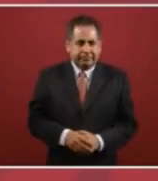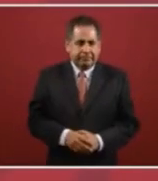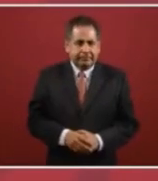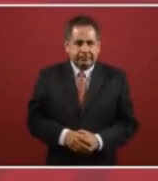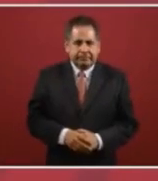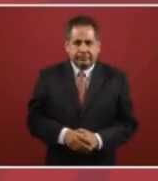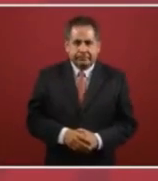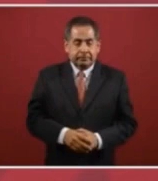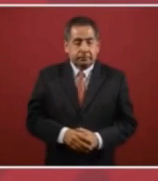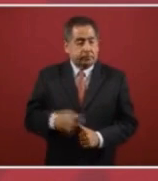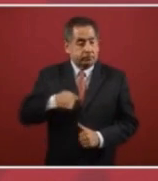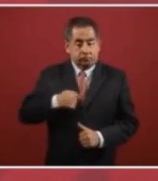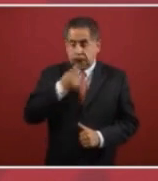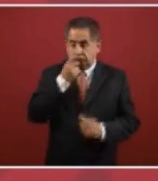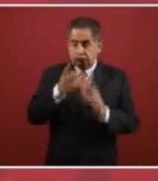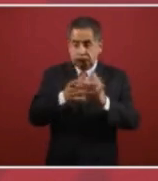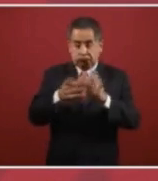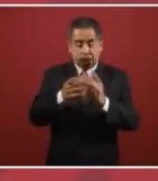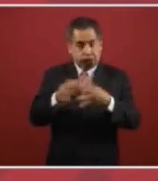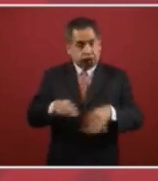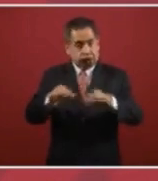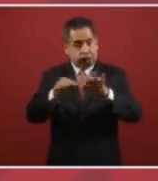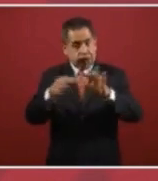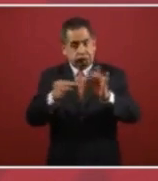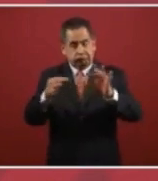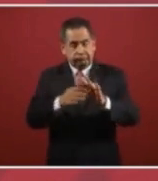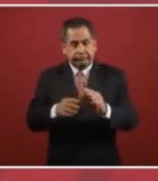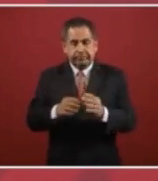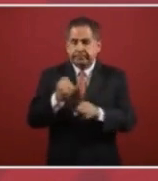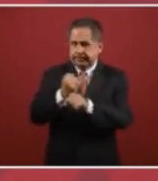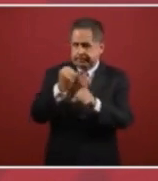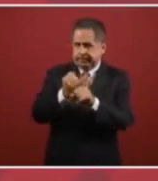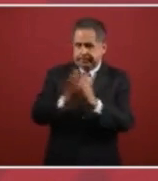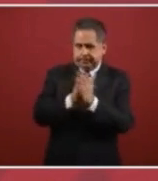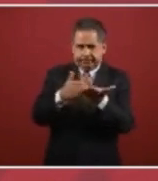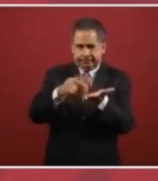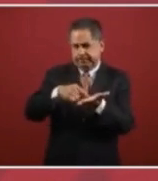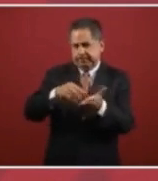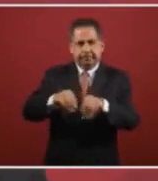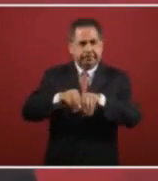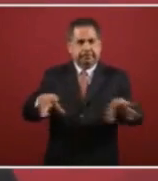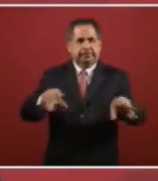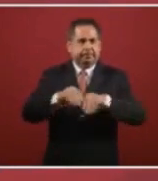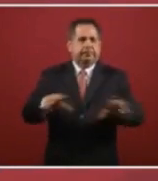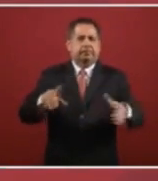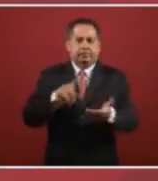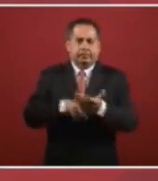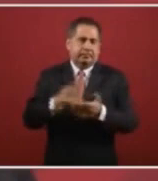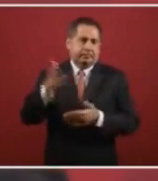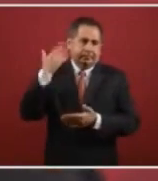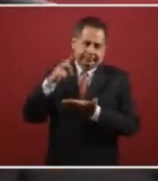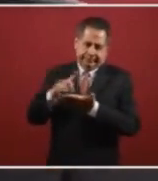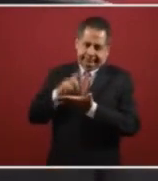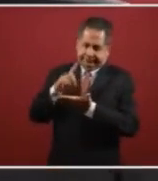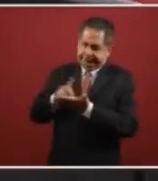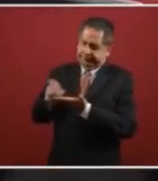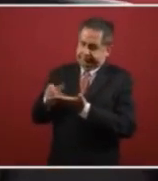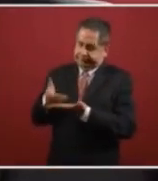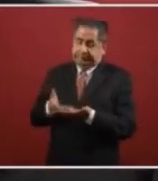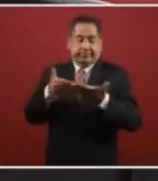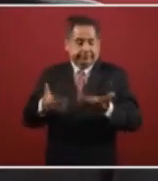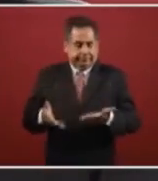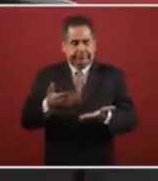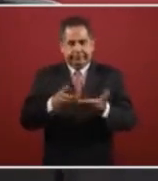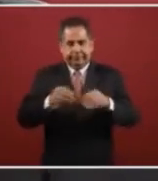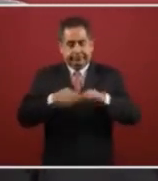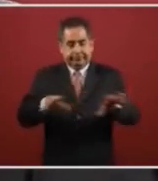yo siempre hablo de la importancia que tienen las redes sociales que antes era que diccionario go talk to Caleb